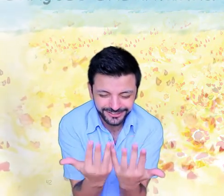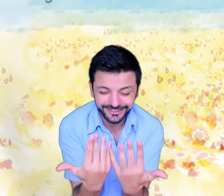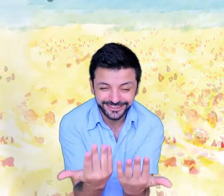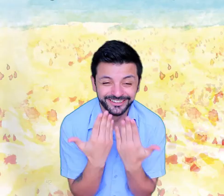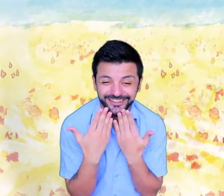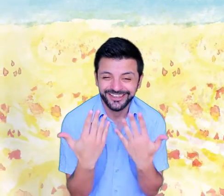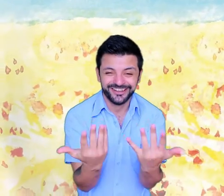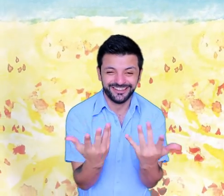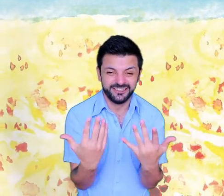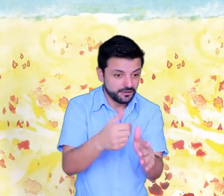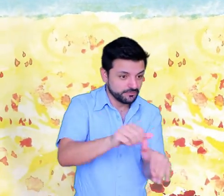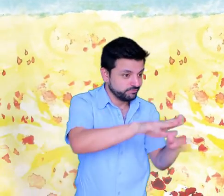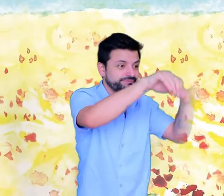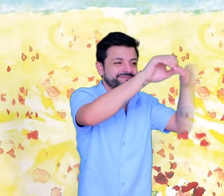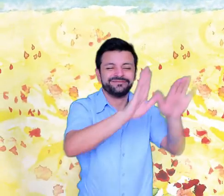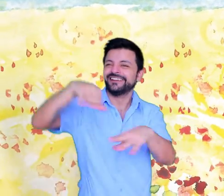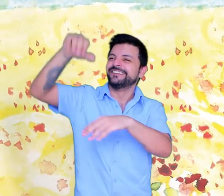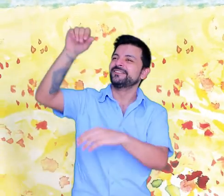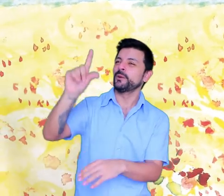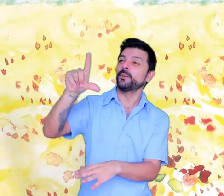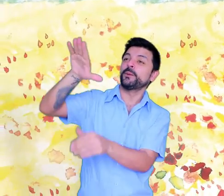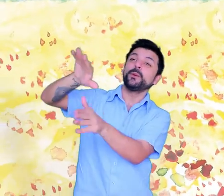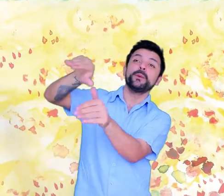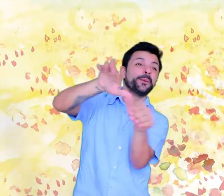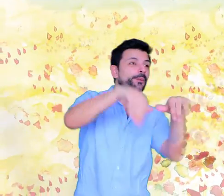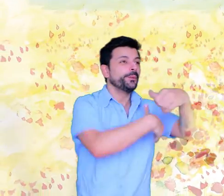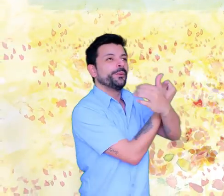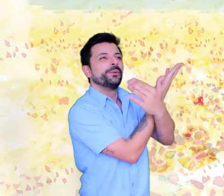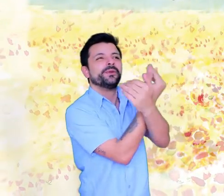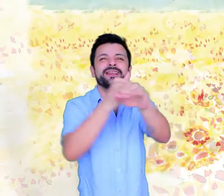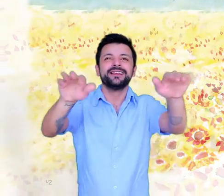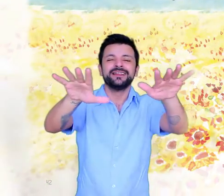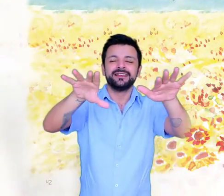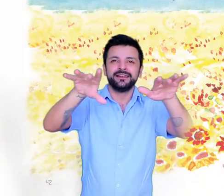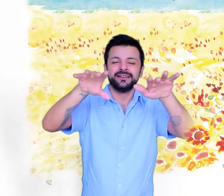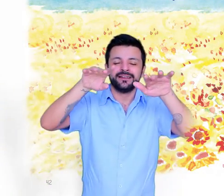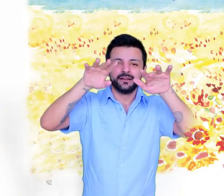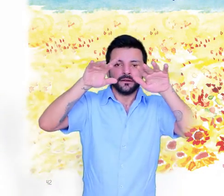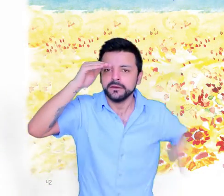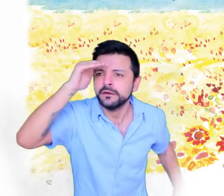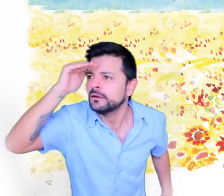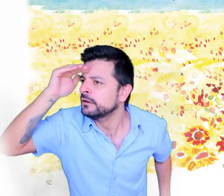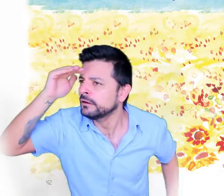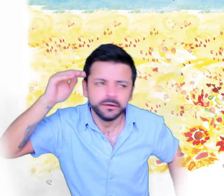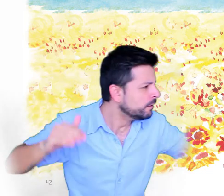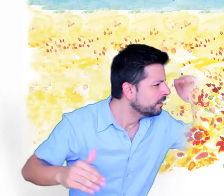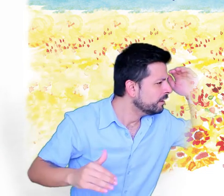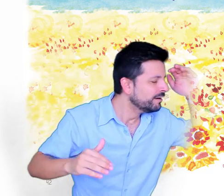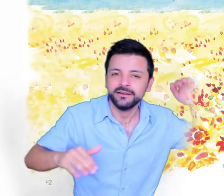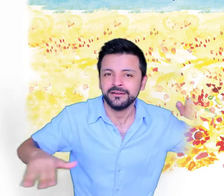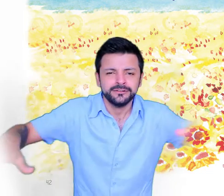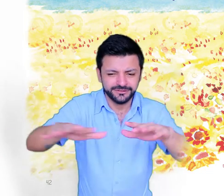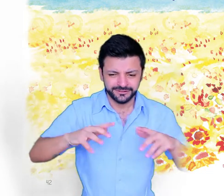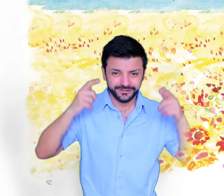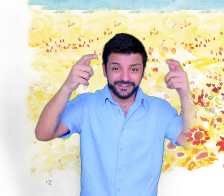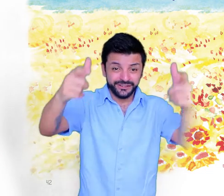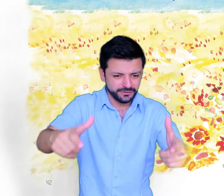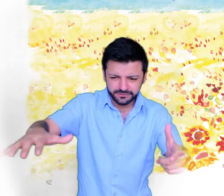E os pássaros cantem canções encantadas Procura um lugar onde todas as pessoas